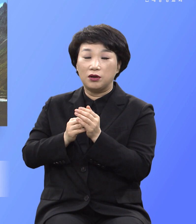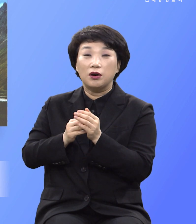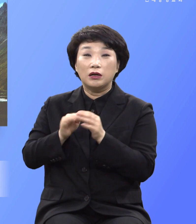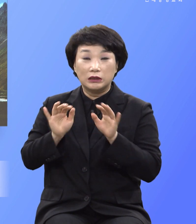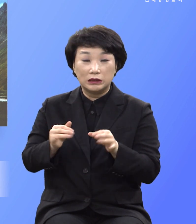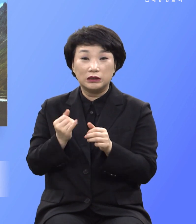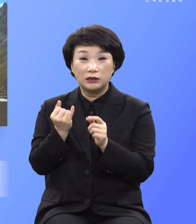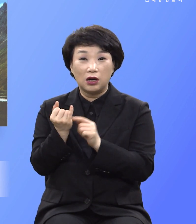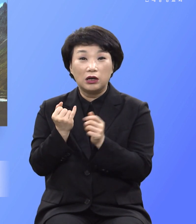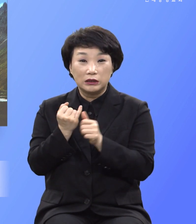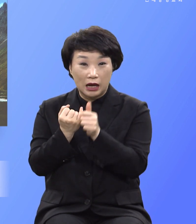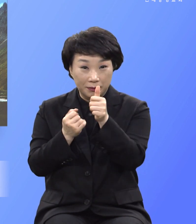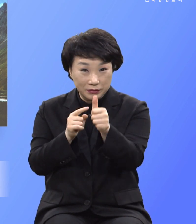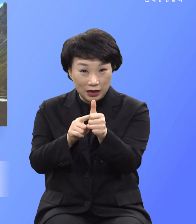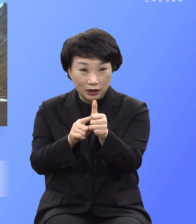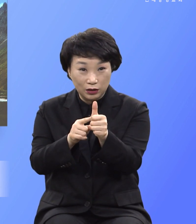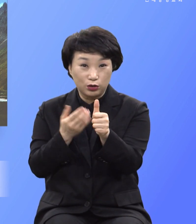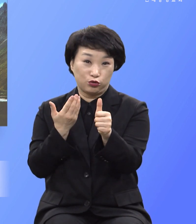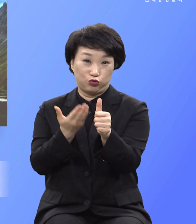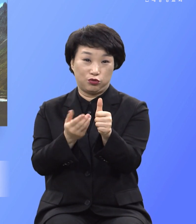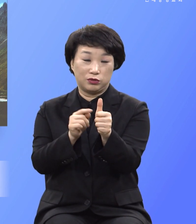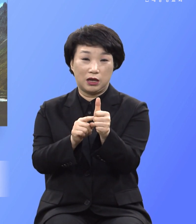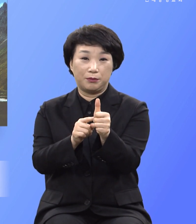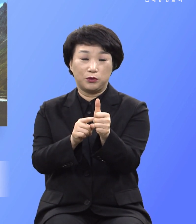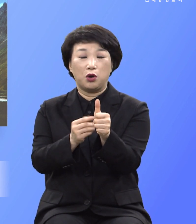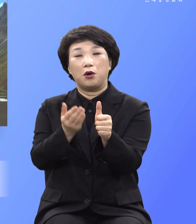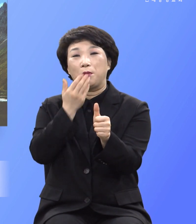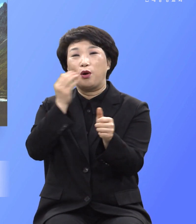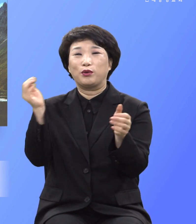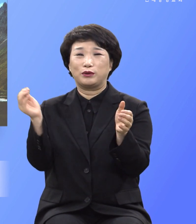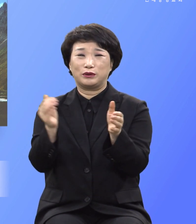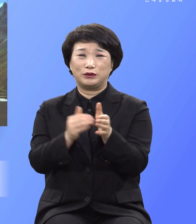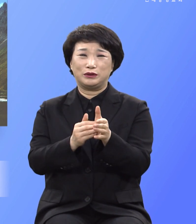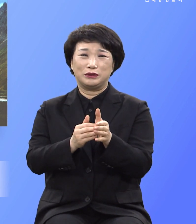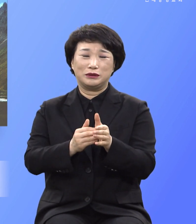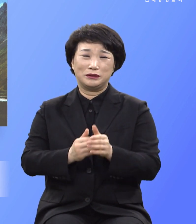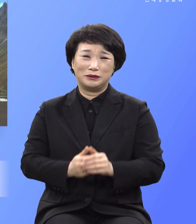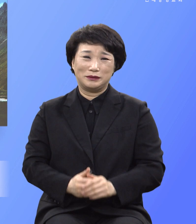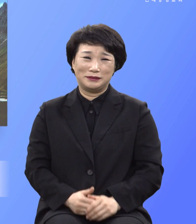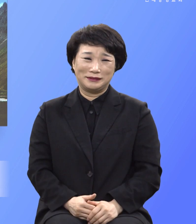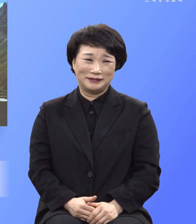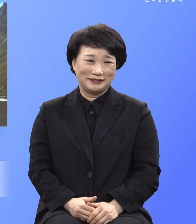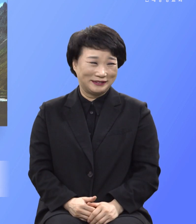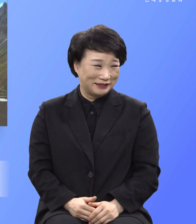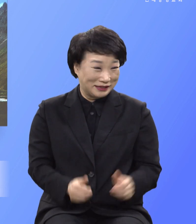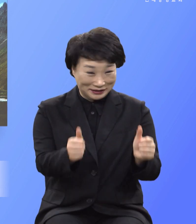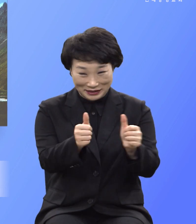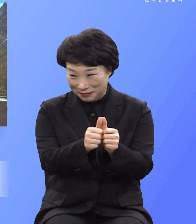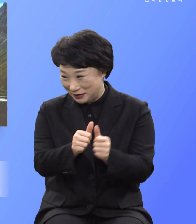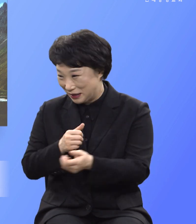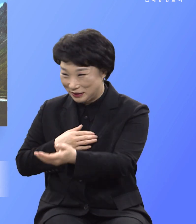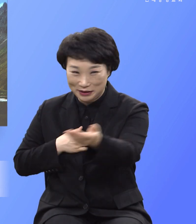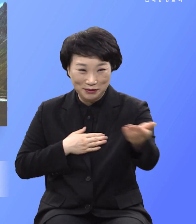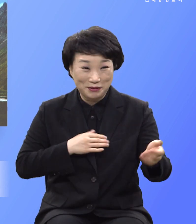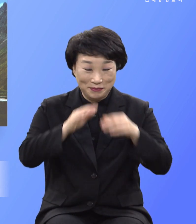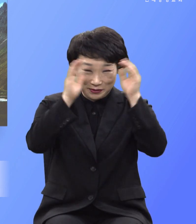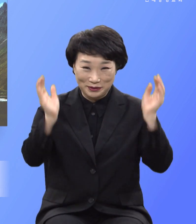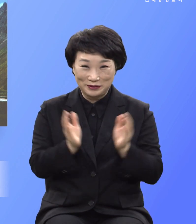한 남자에게도 주며 그도 먹음직라 우리 남자들은 다 에덴 동산에서